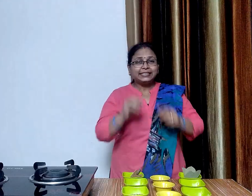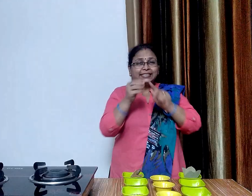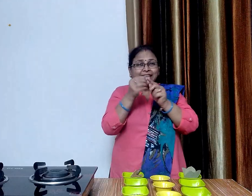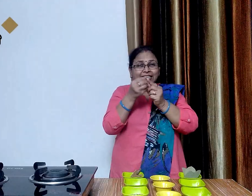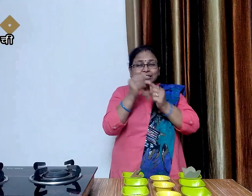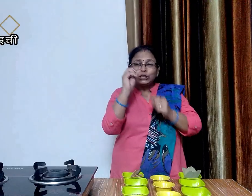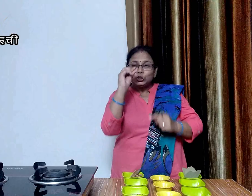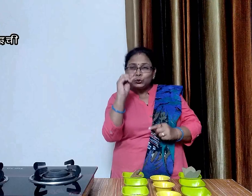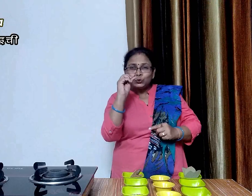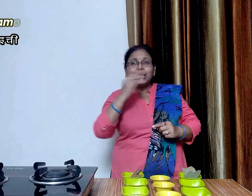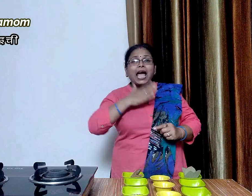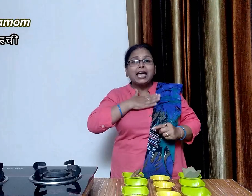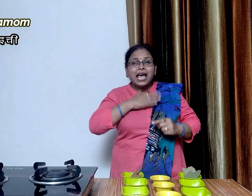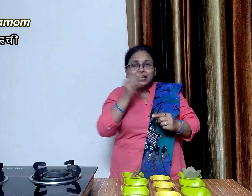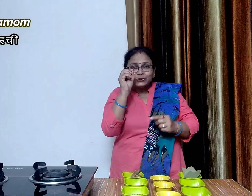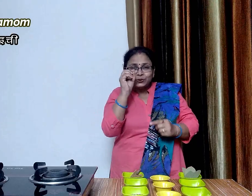चोदा से पंद्र छोटी इलाईची